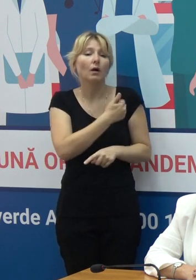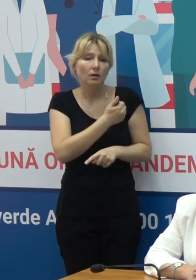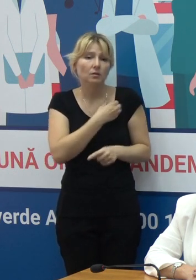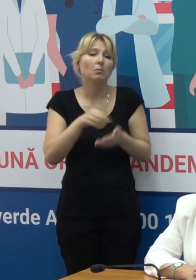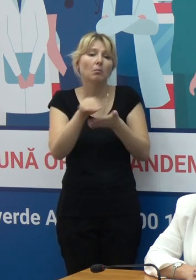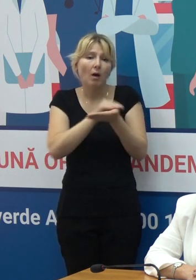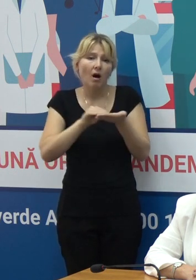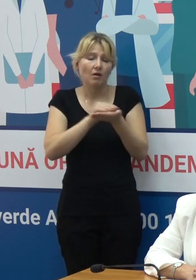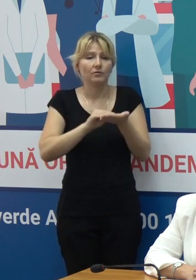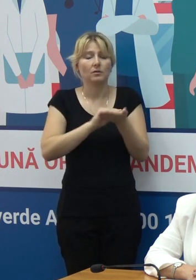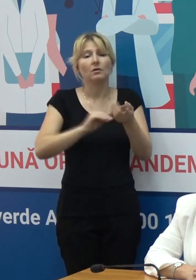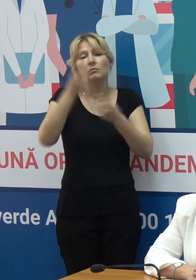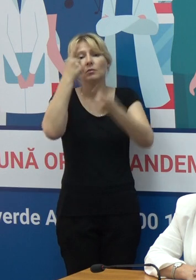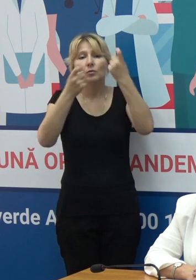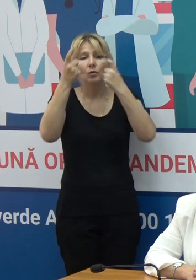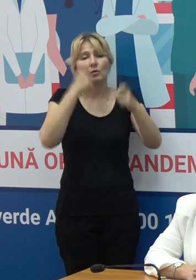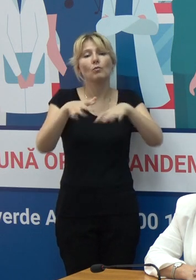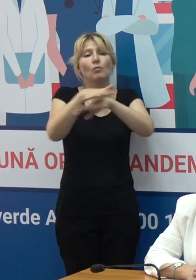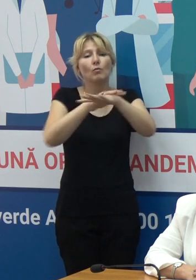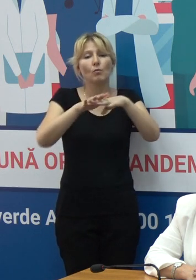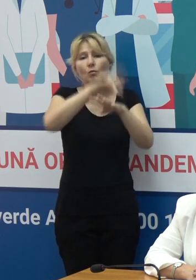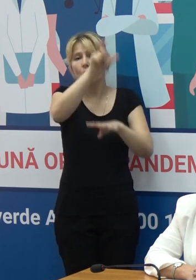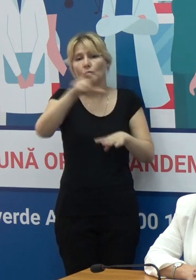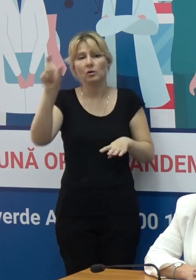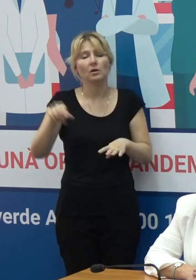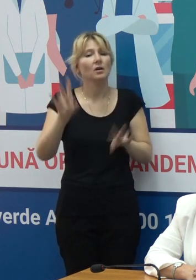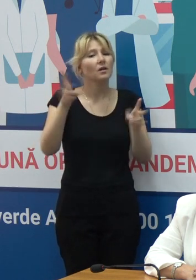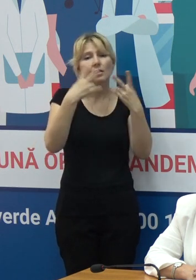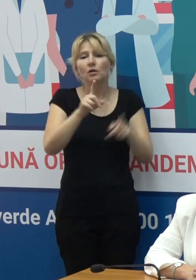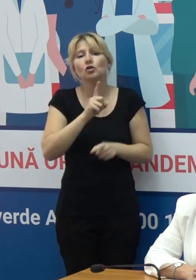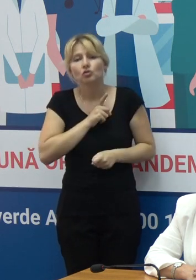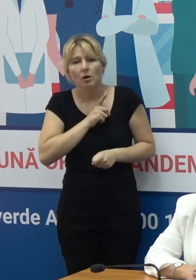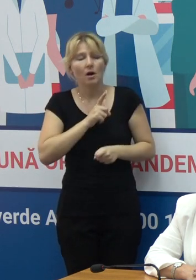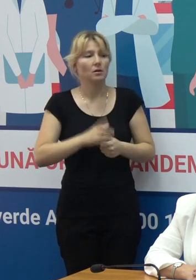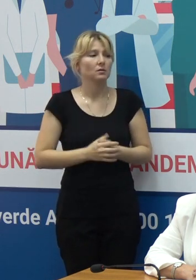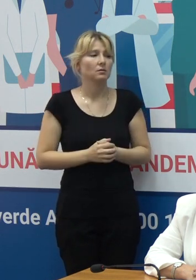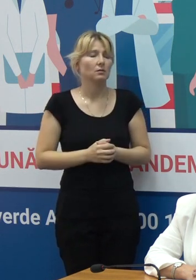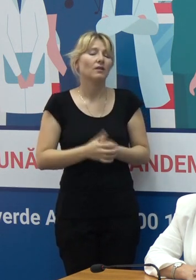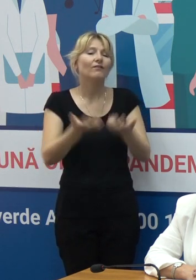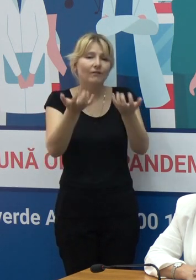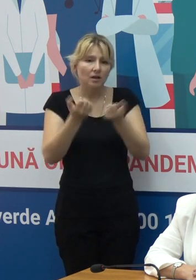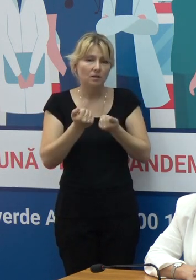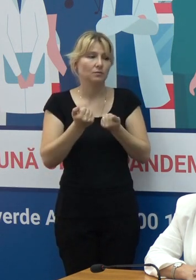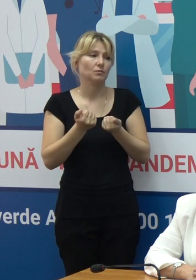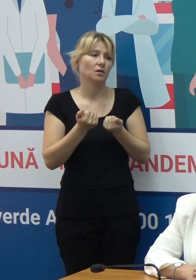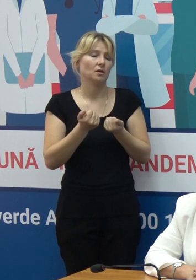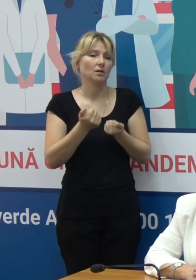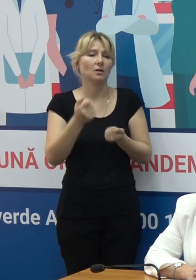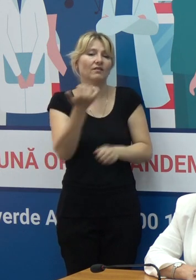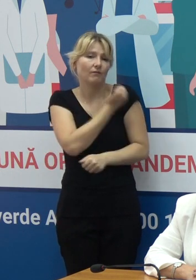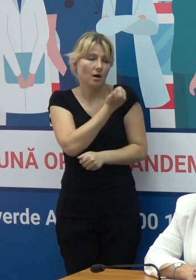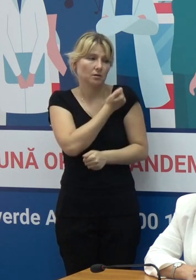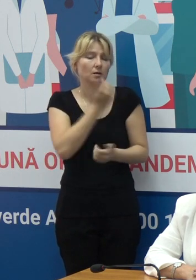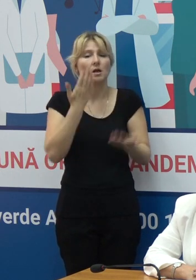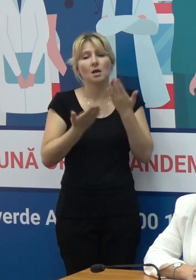cu un apel către toată populația, nu ezitați, beneficiați. Dacă aveți careva